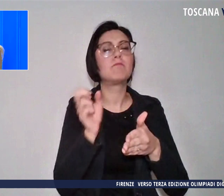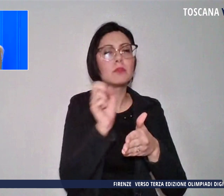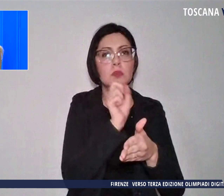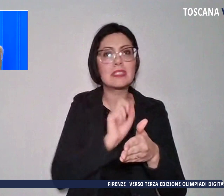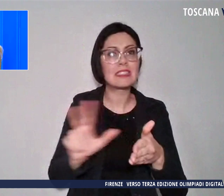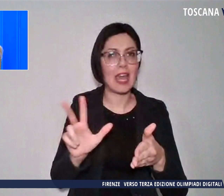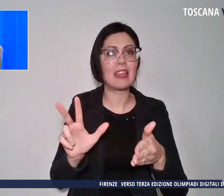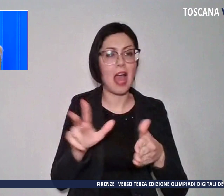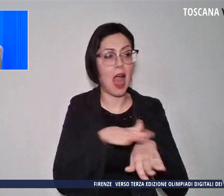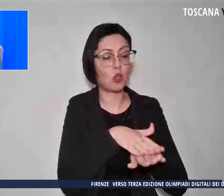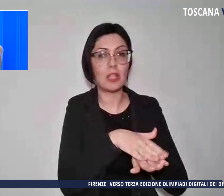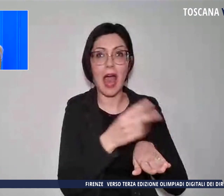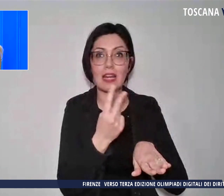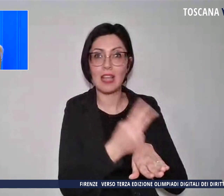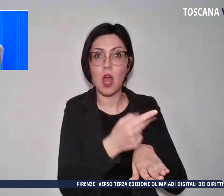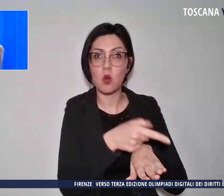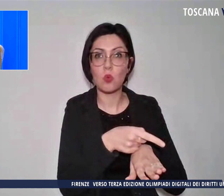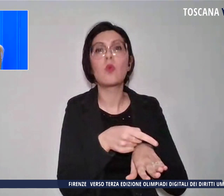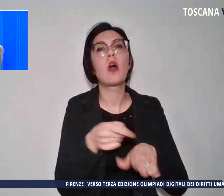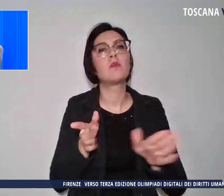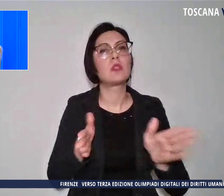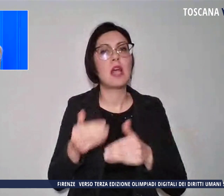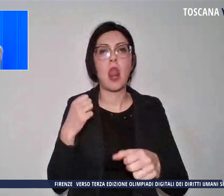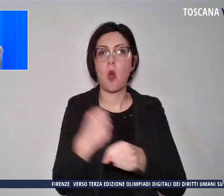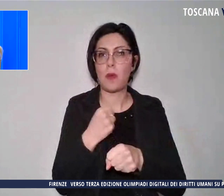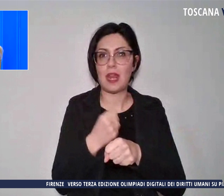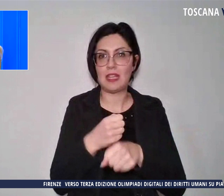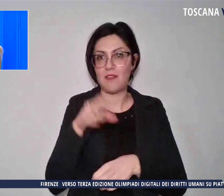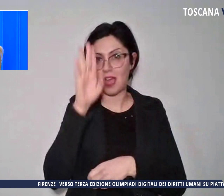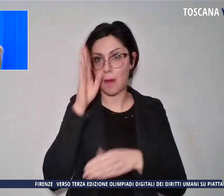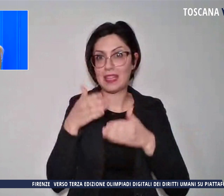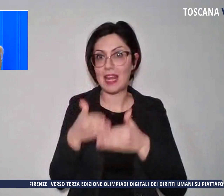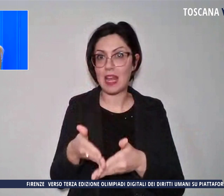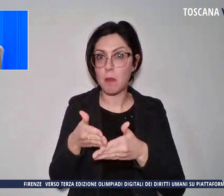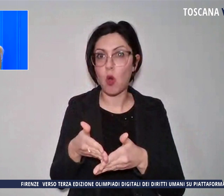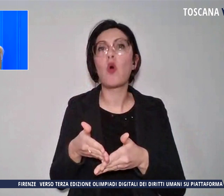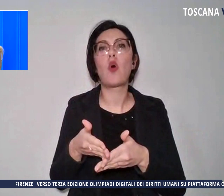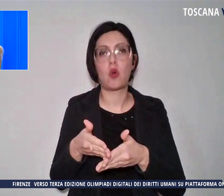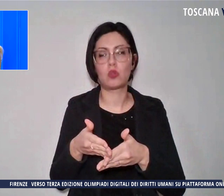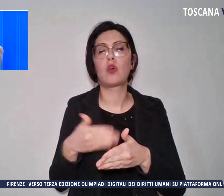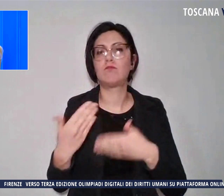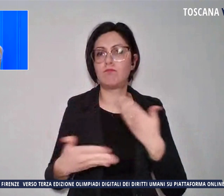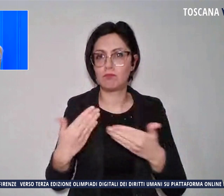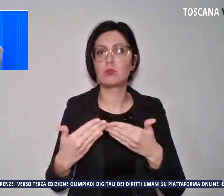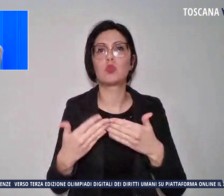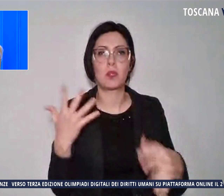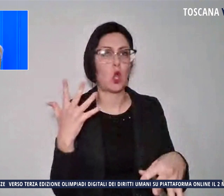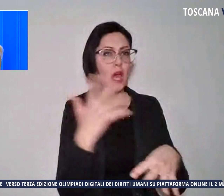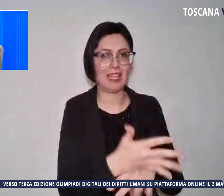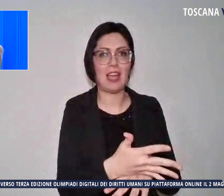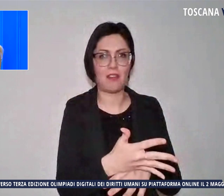'esemplare alla sala operativa della Capitaneria di Porto che ha disposto l'intervento immediato